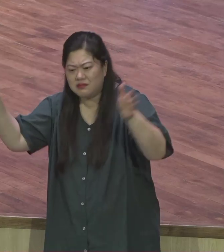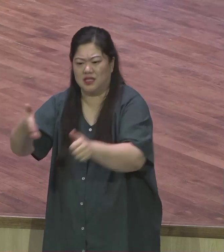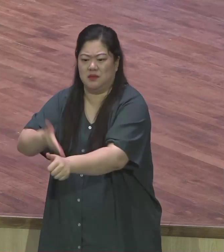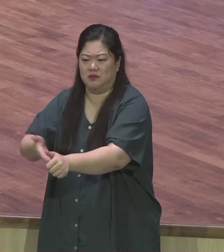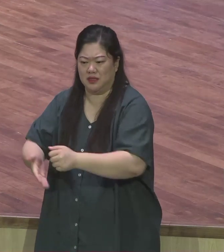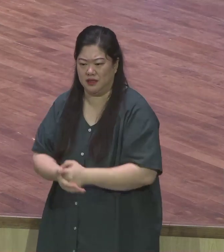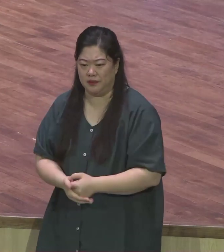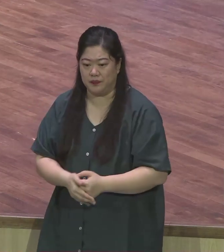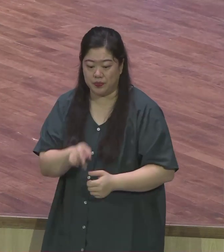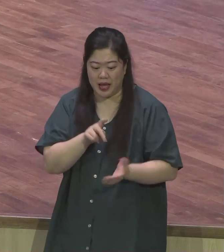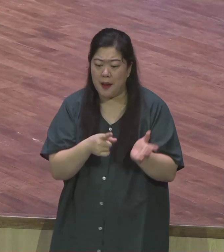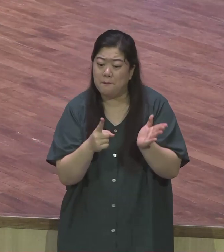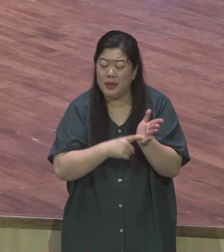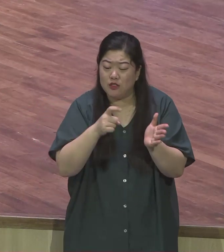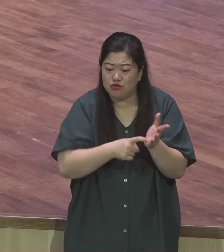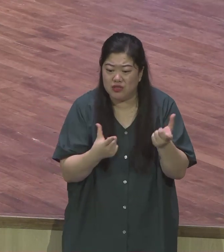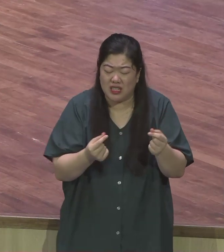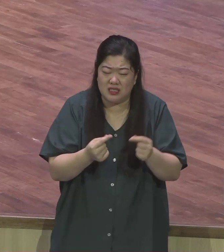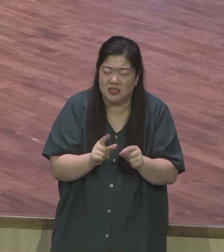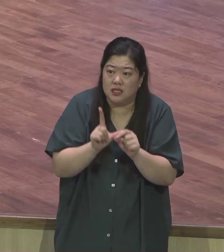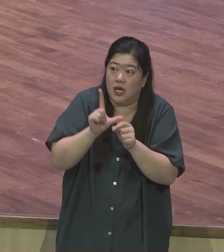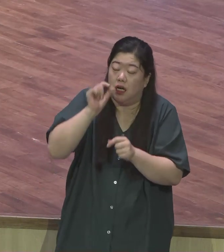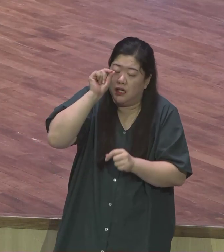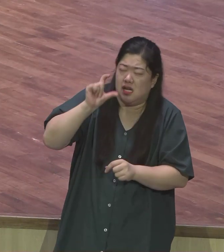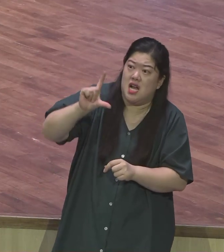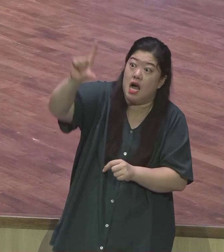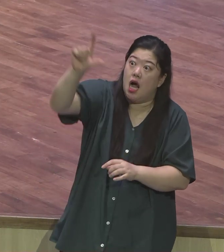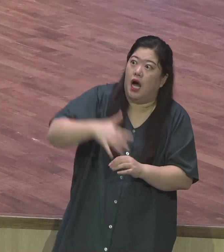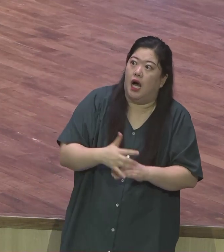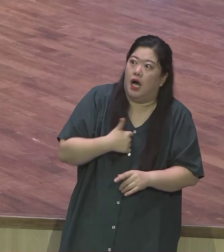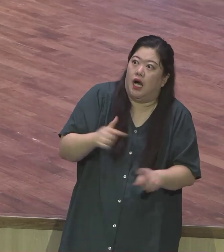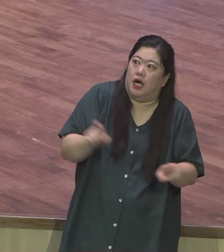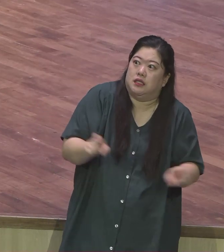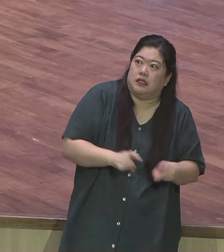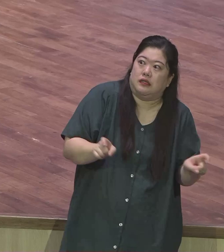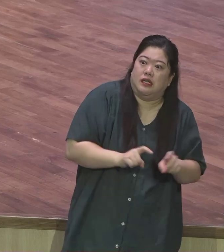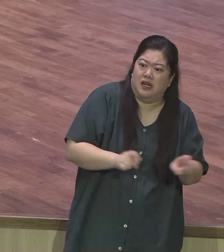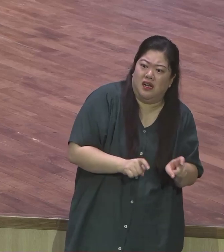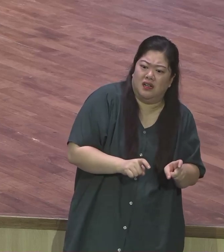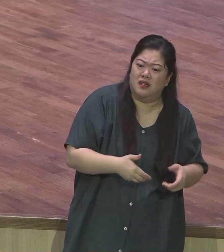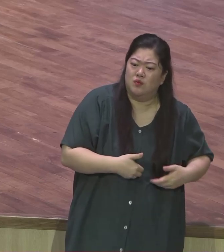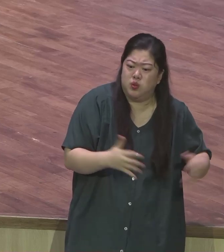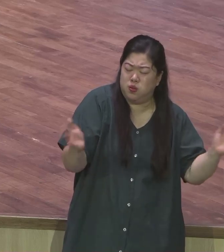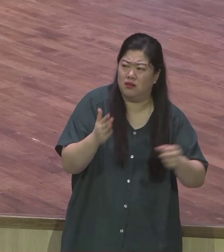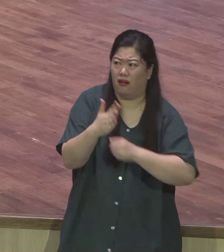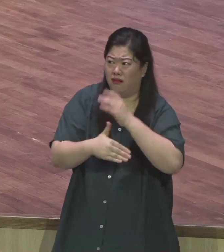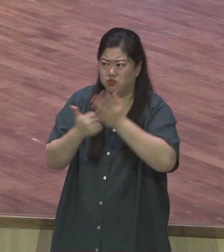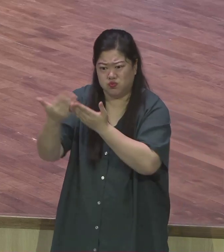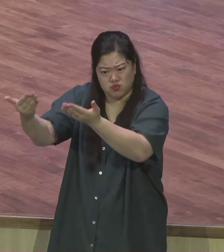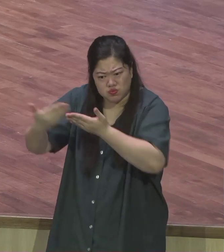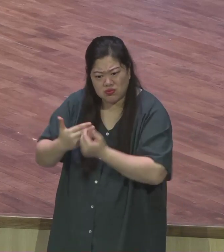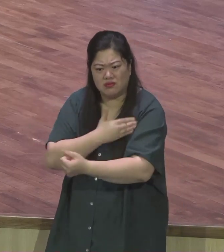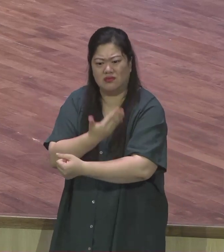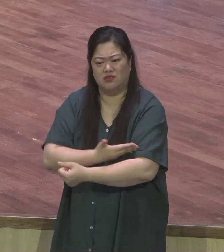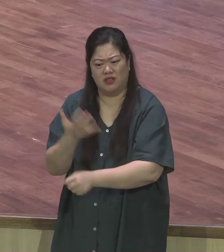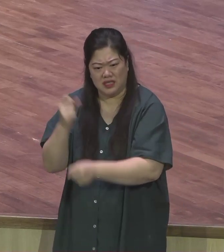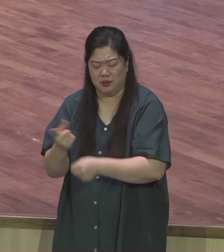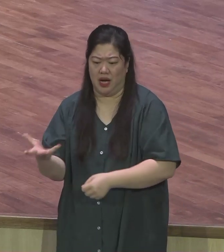이제는 그들이 우리의 밥이 되는 응답으로 바뀌어질 줄 믿습니다 세상을 근거한 옛 틀